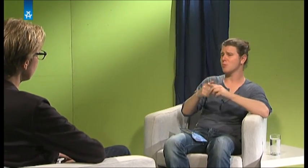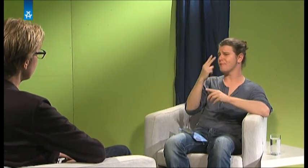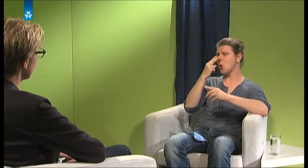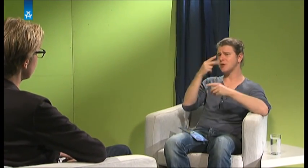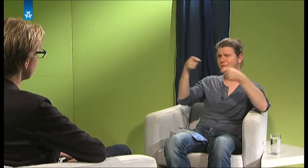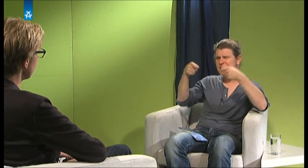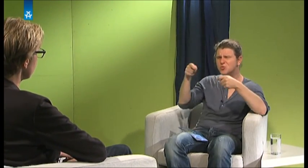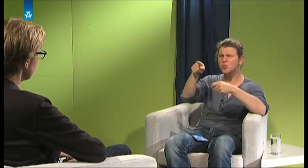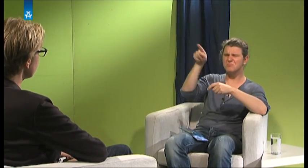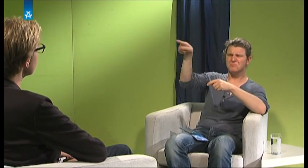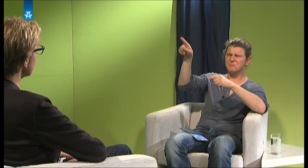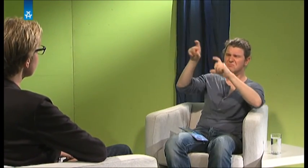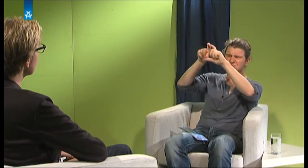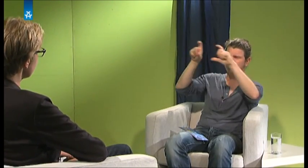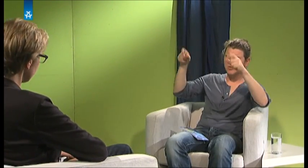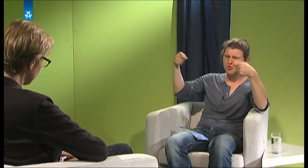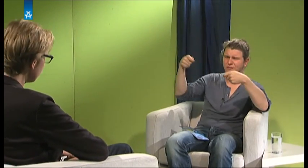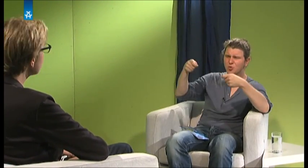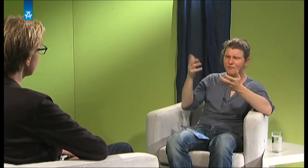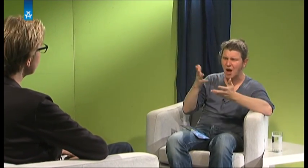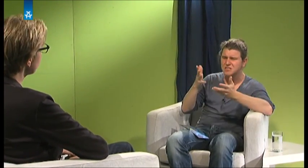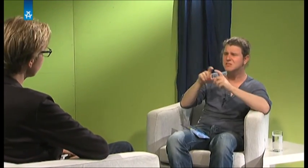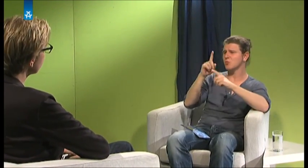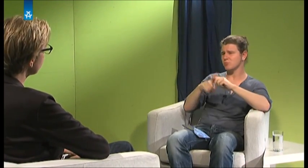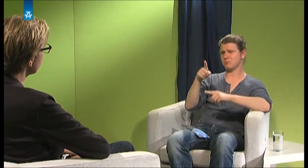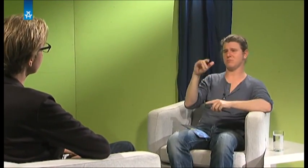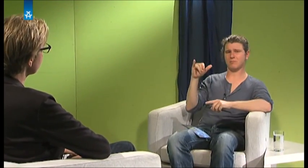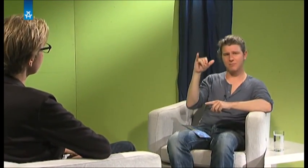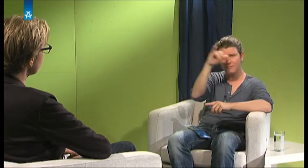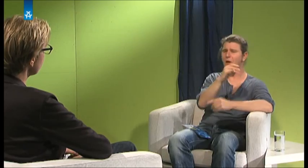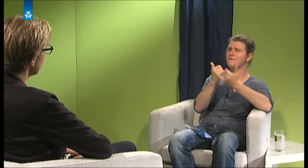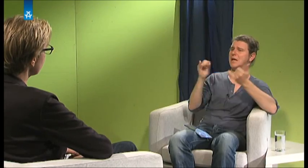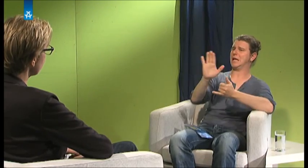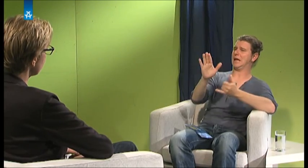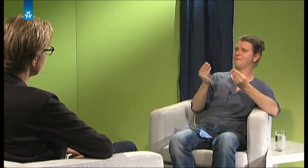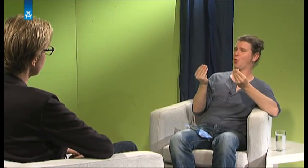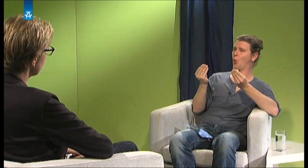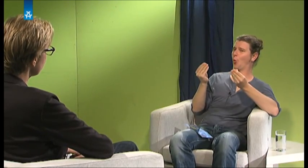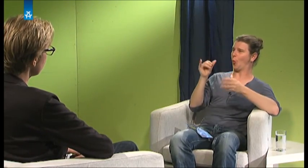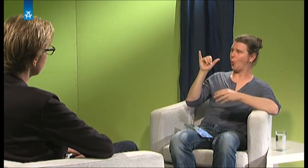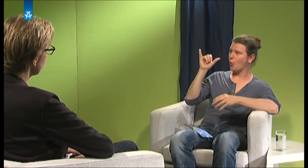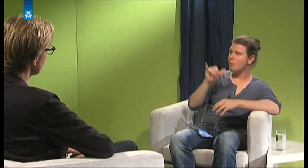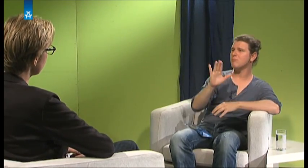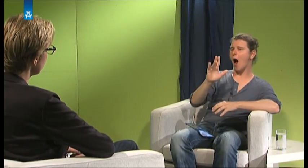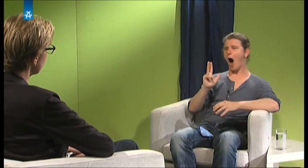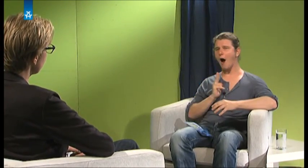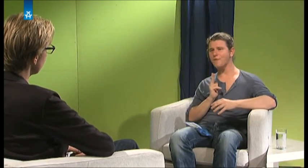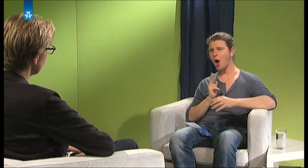beworben, dass es dir finanziert wird. Und dann würde ich auch gerne wissen, wie war das für dich, deine Erwartung, deine Vorerwartung, wie du hattest an die